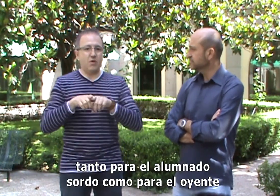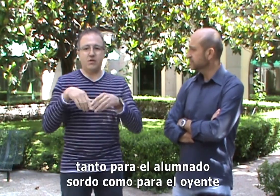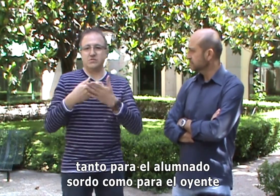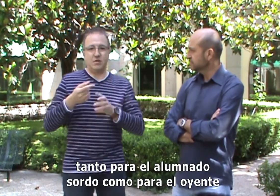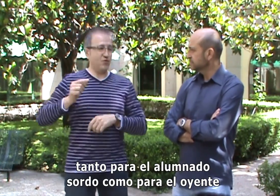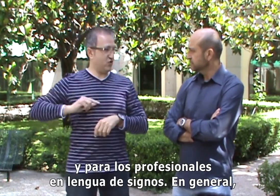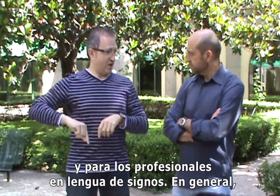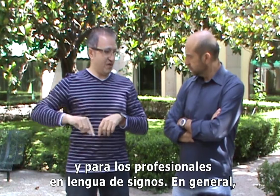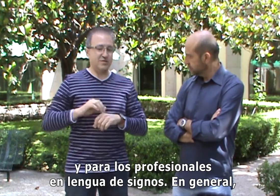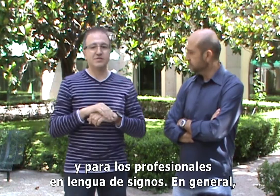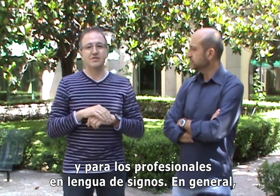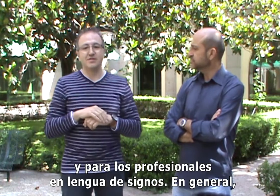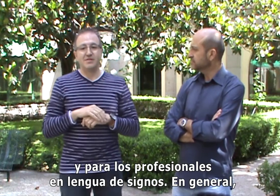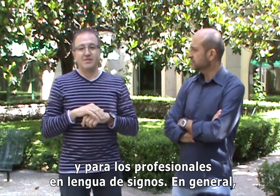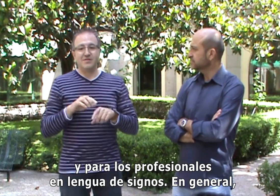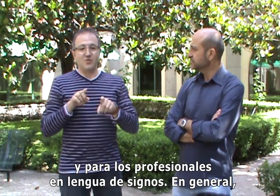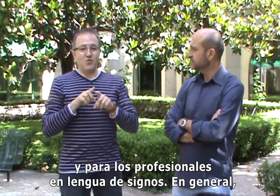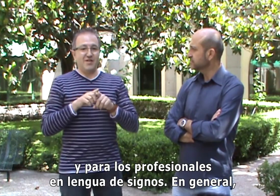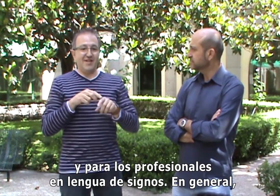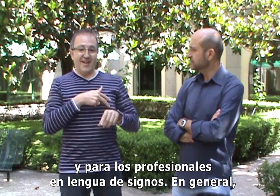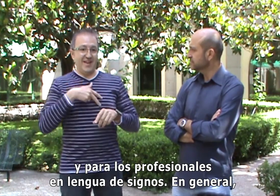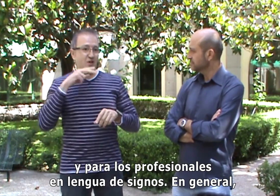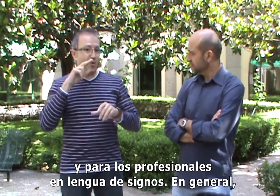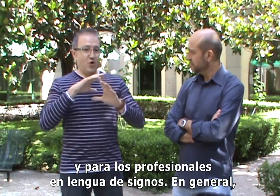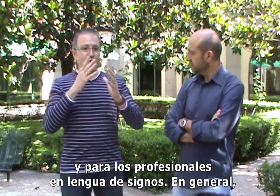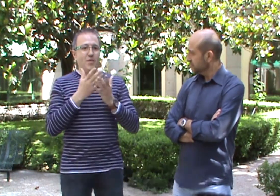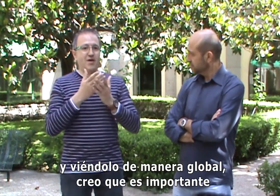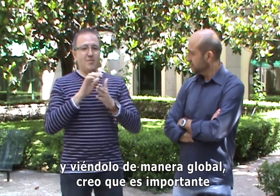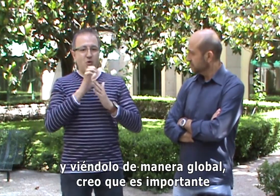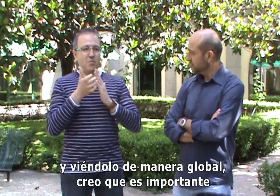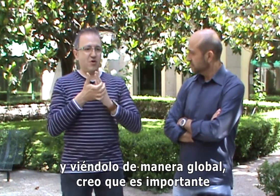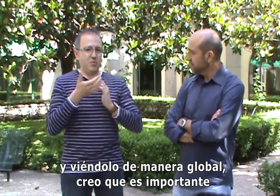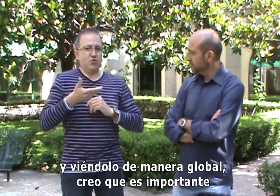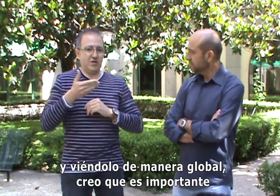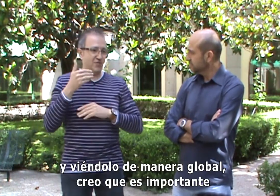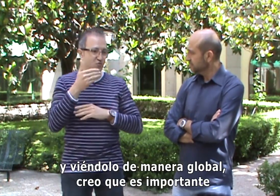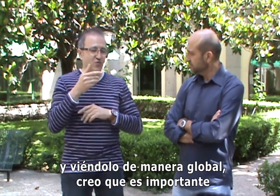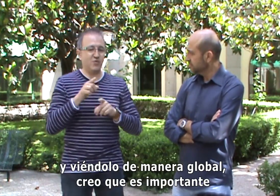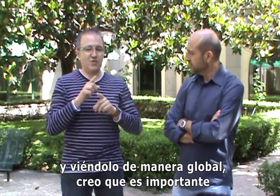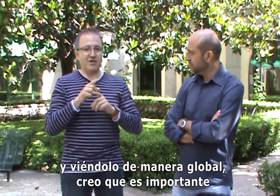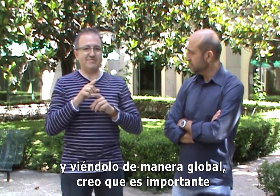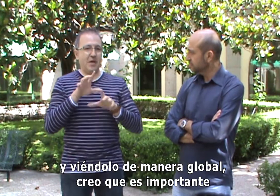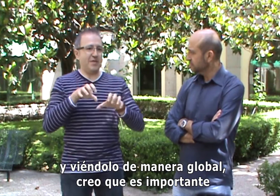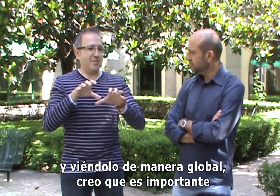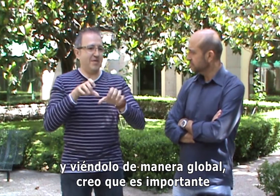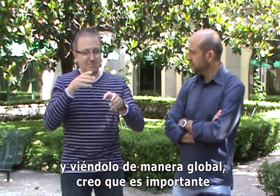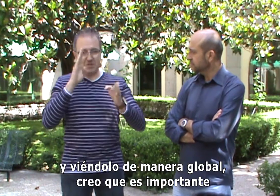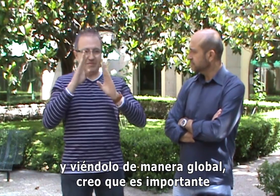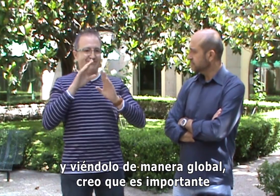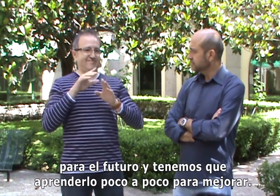oyente y para los profesionales en lengua de signos. En general, y viéndolo de manera global, creo que es importante para el